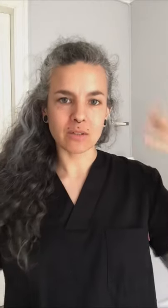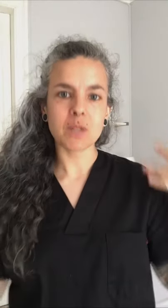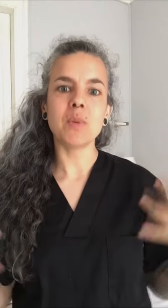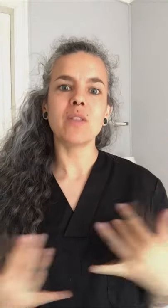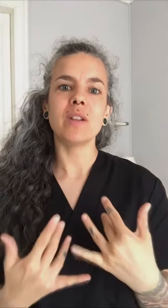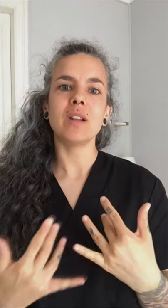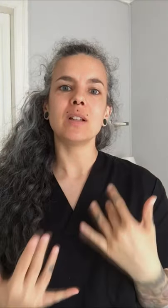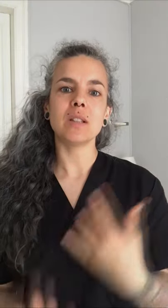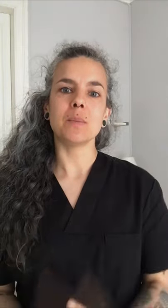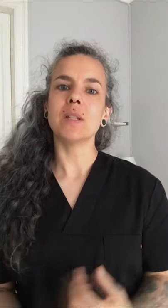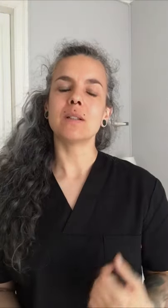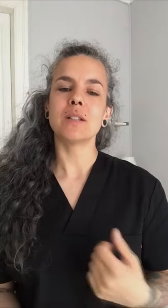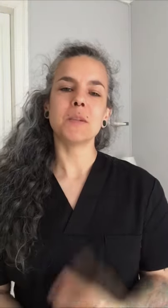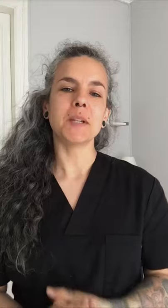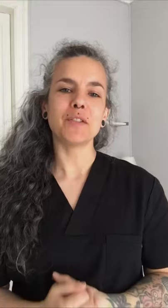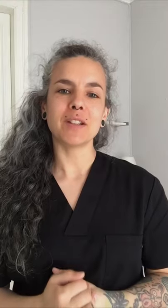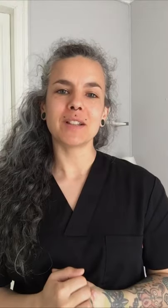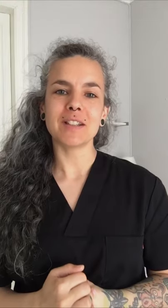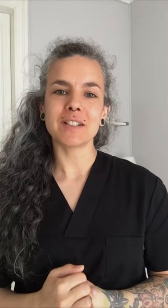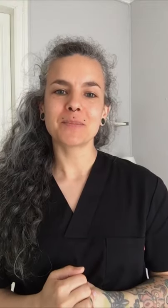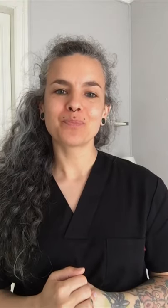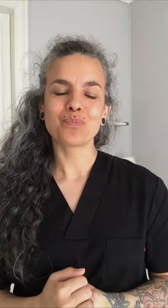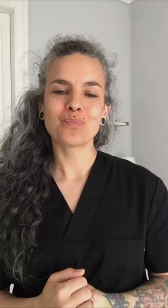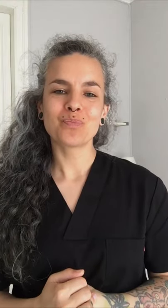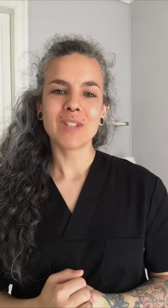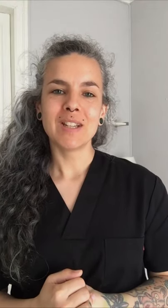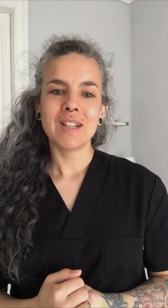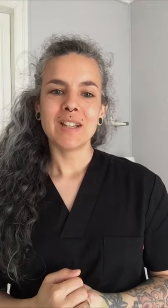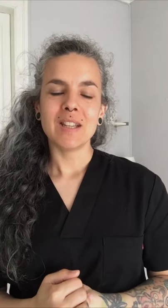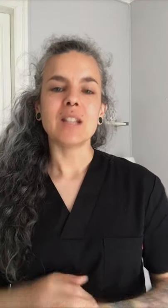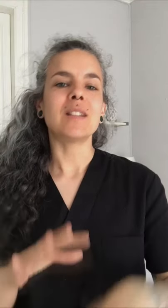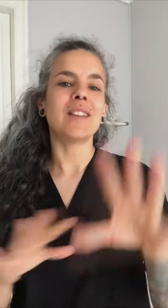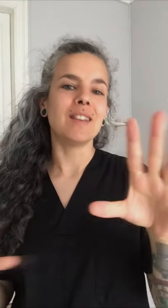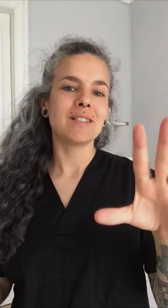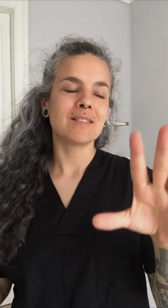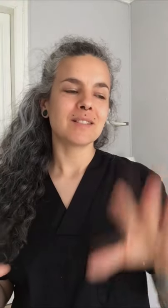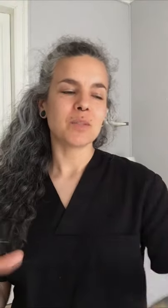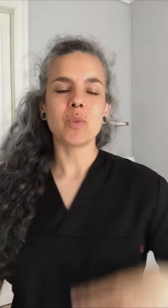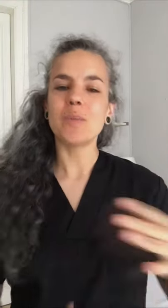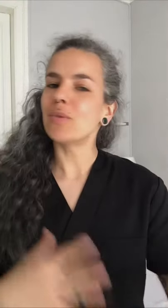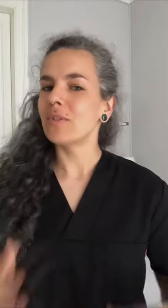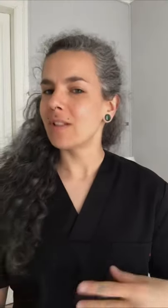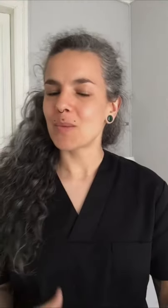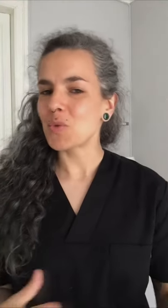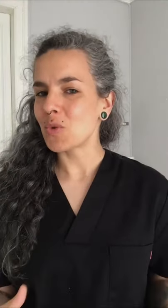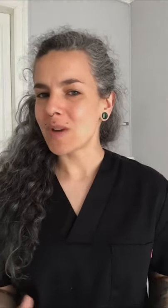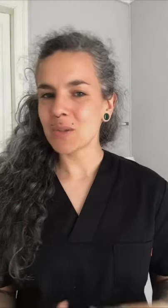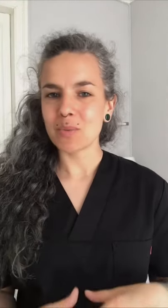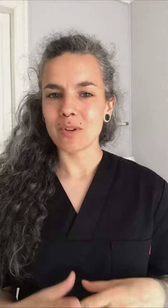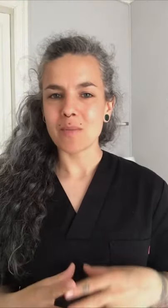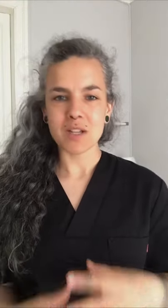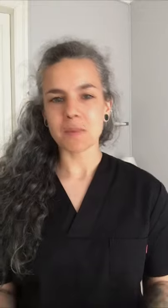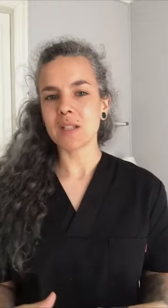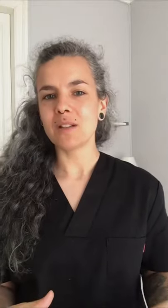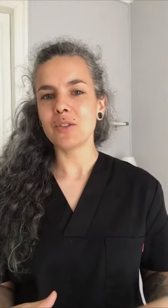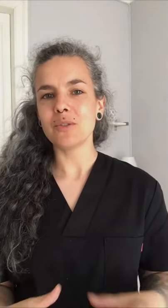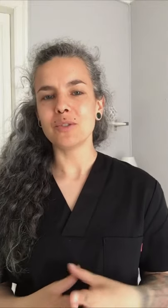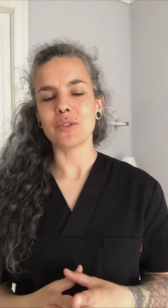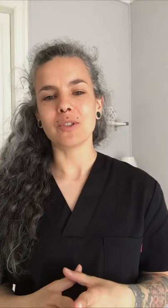zonas periféricas también se vean afectadas. Y hasta aquí. Se puede profundizar mucho más, pero lo más básico yo creo